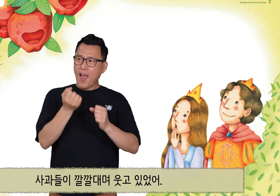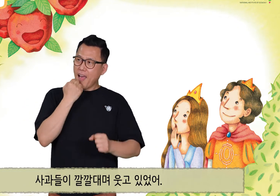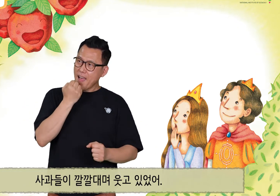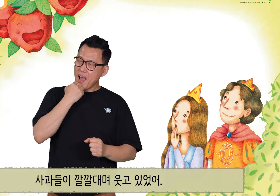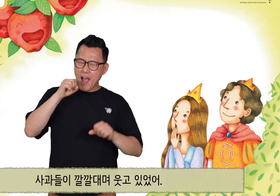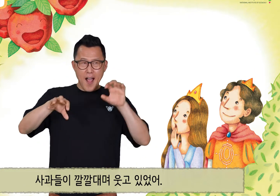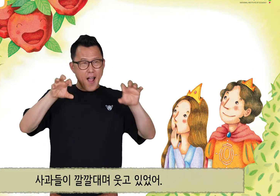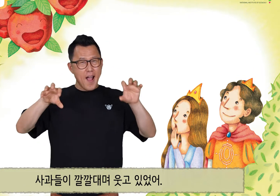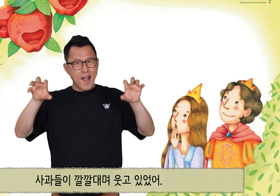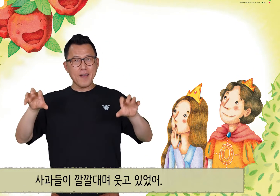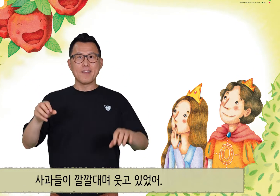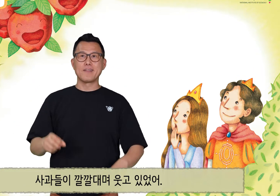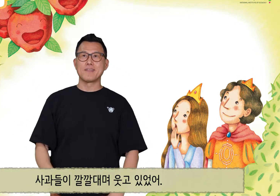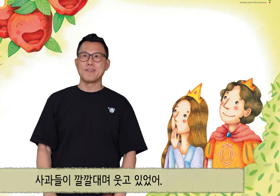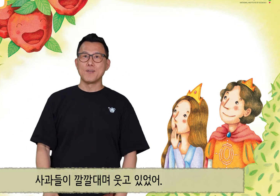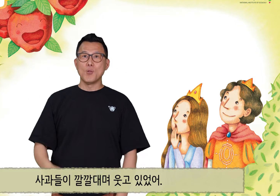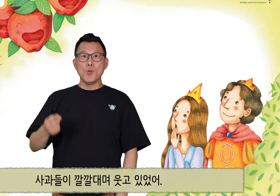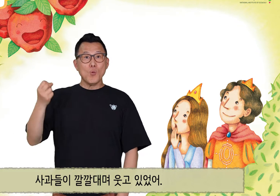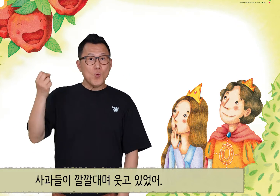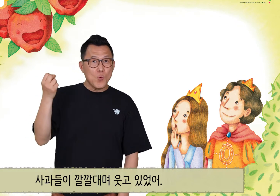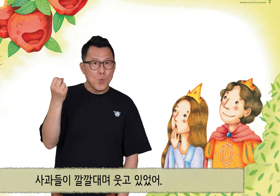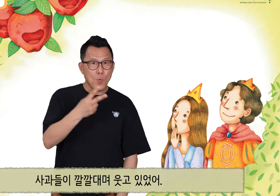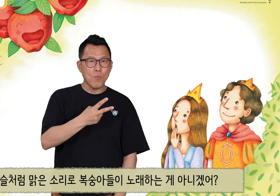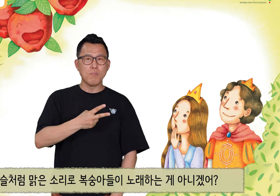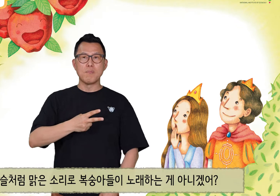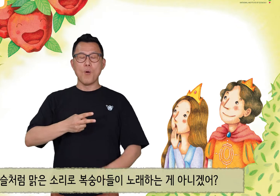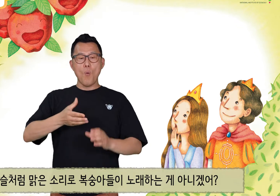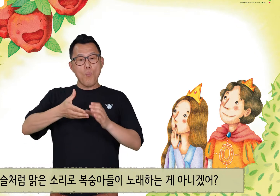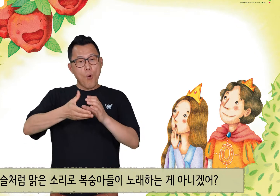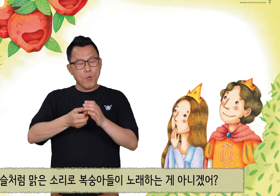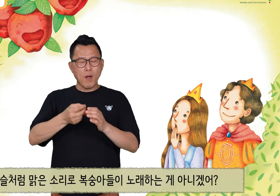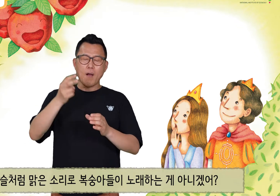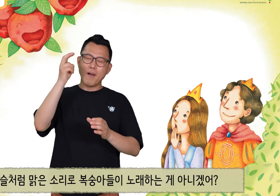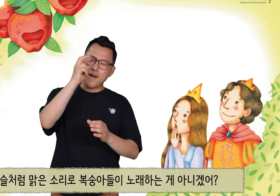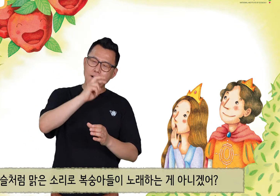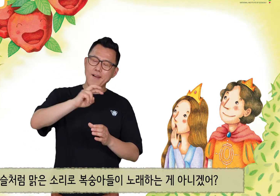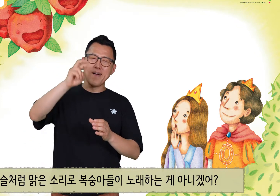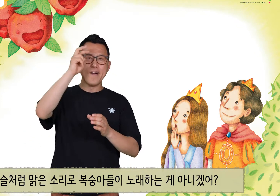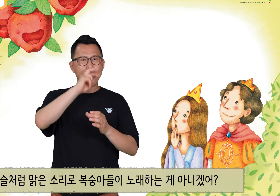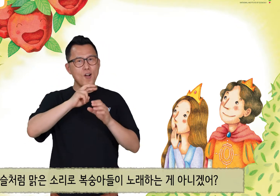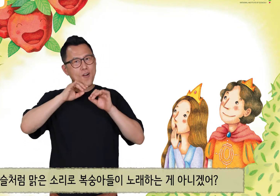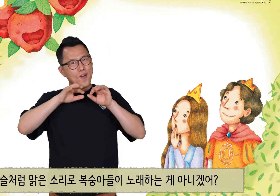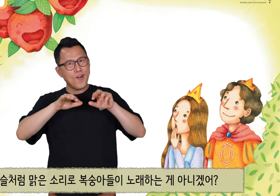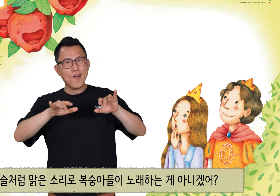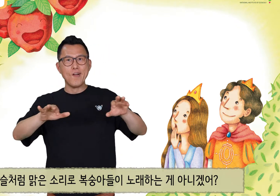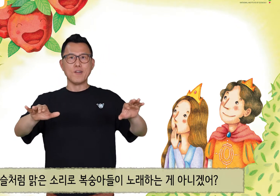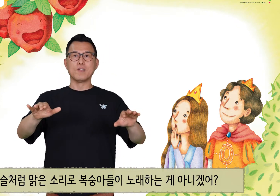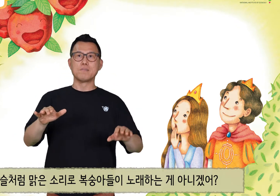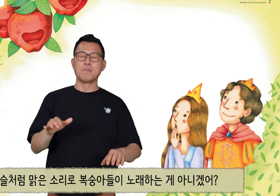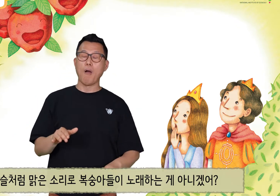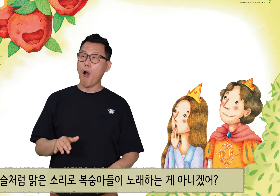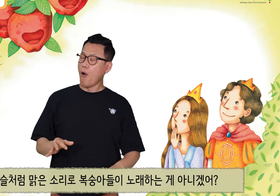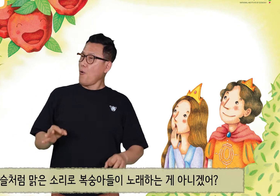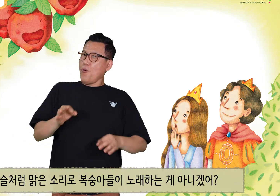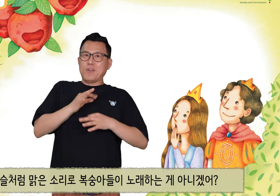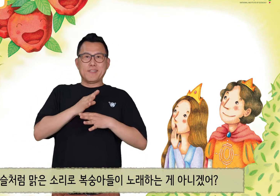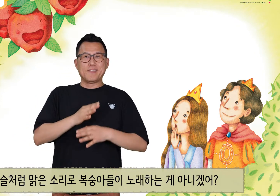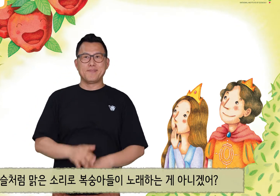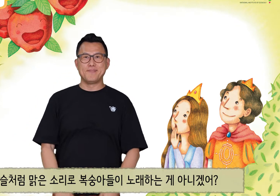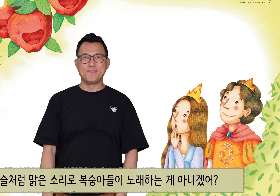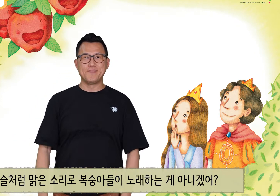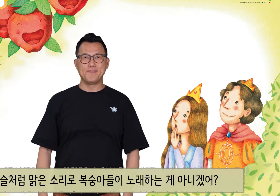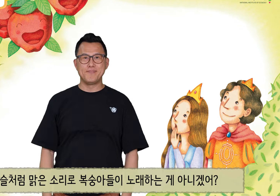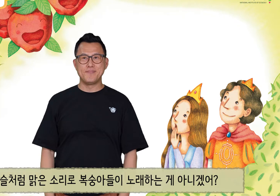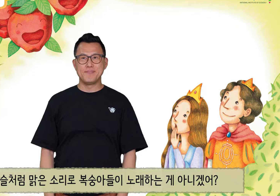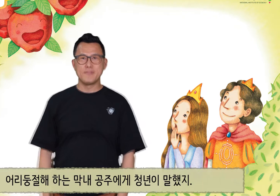사과들이 깔깔대며 웃고 있었어. 또 구슬처럼 맑은 소리로 복숭아들이 노래하는 게 아니겠어?